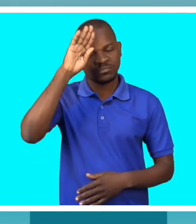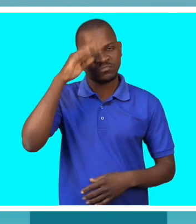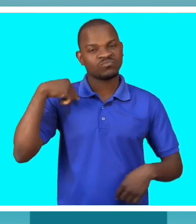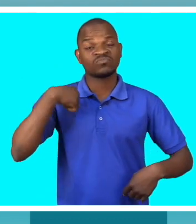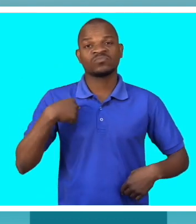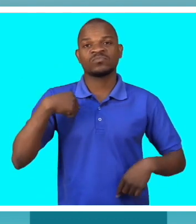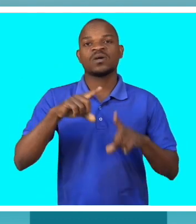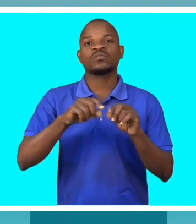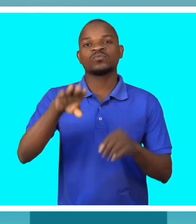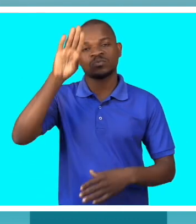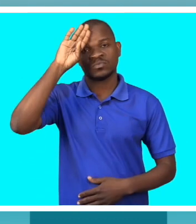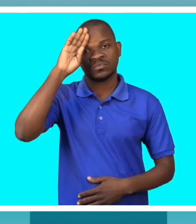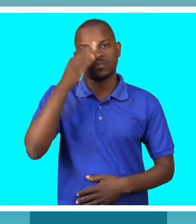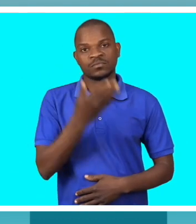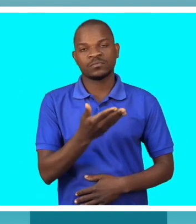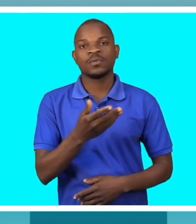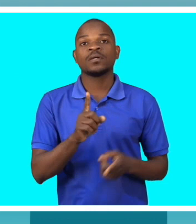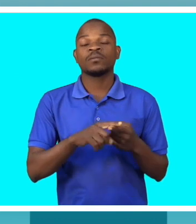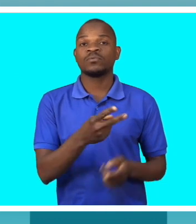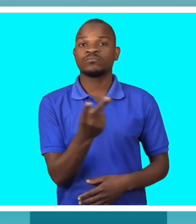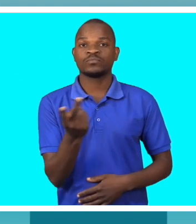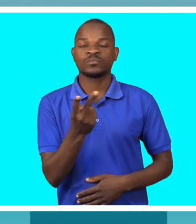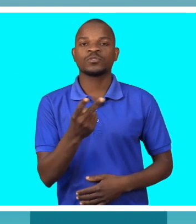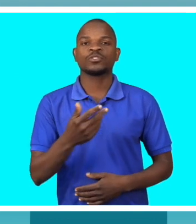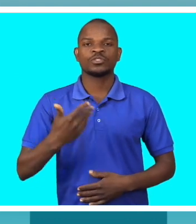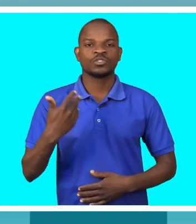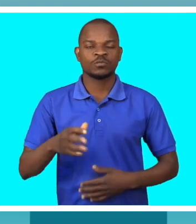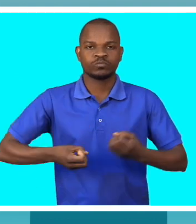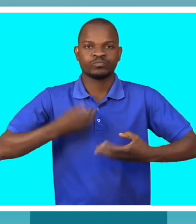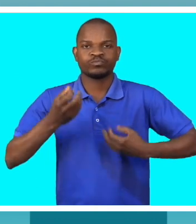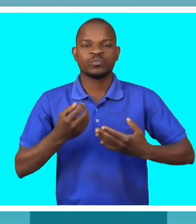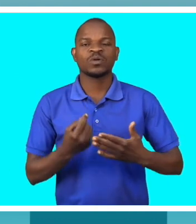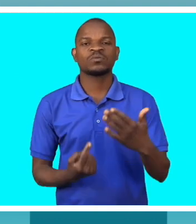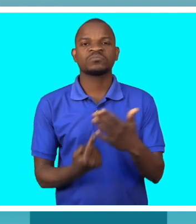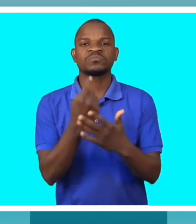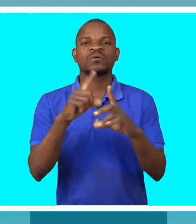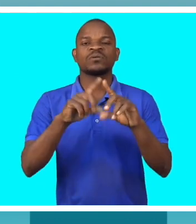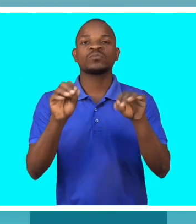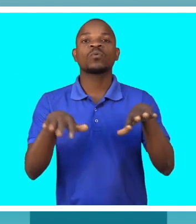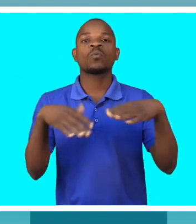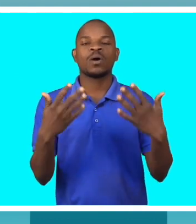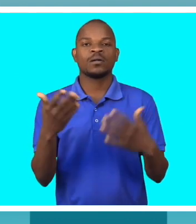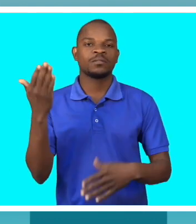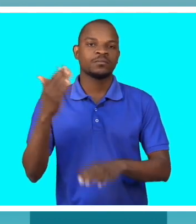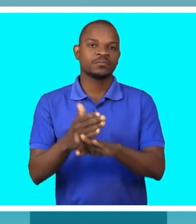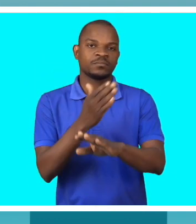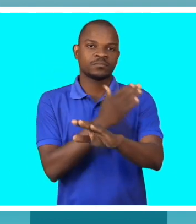doença. Eles contam como este mal mudou a vida deles. Minha vida